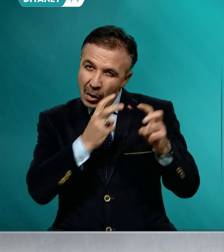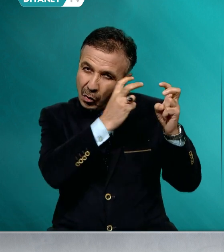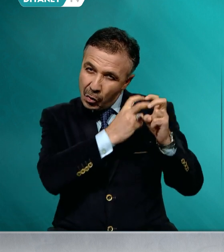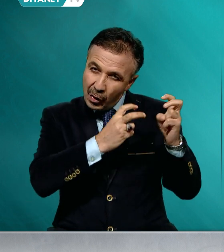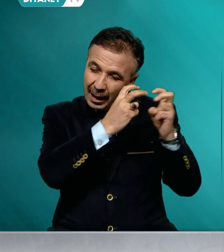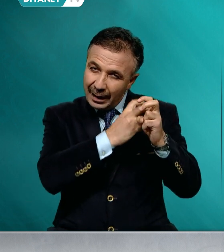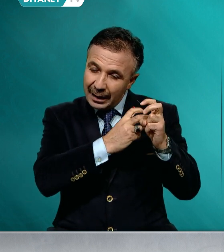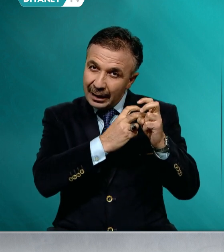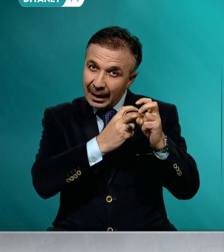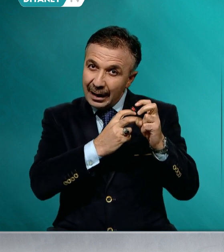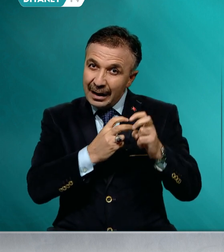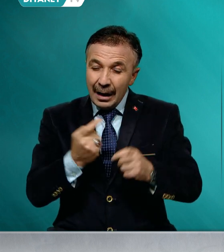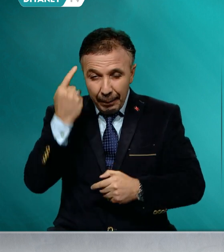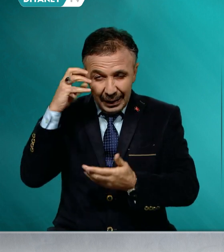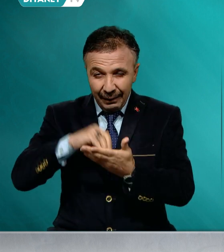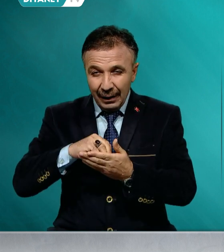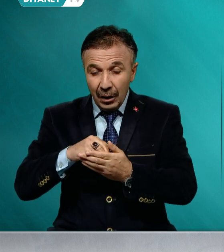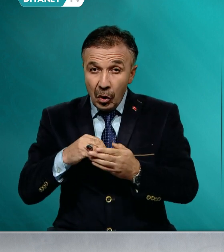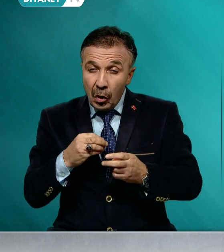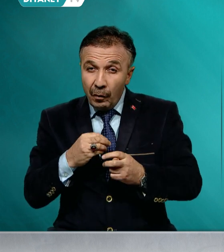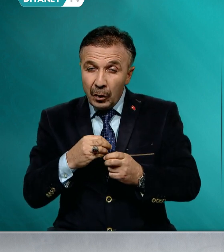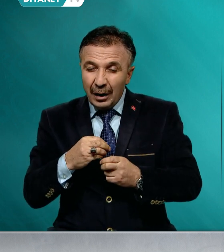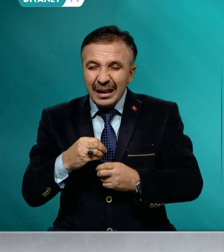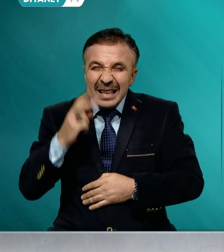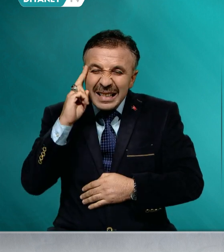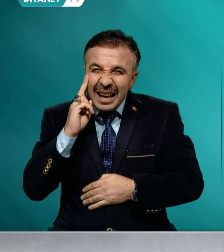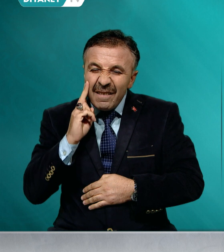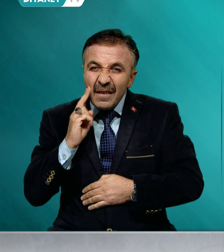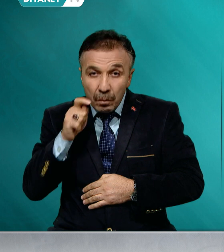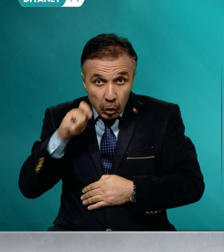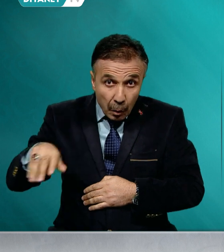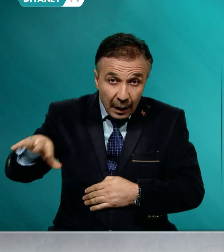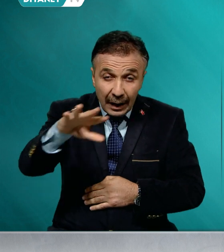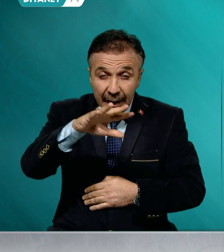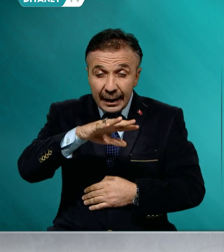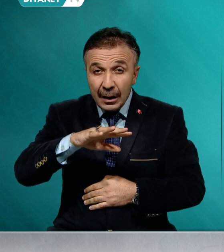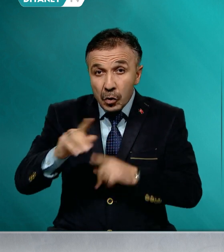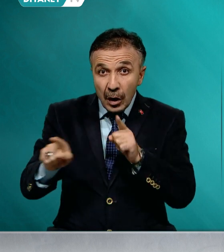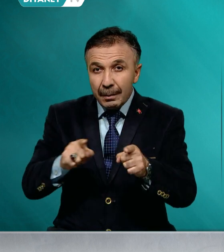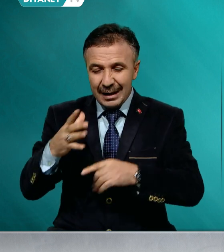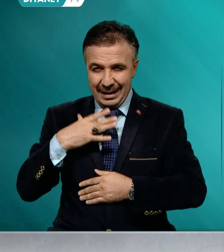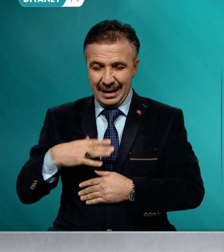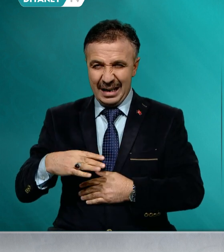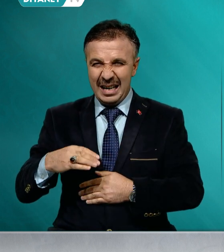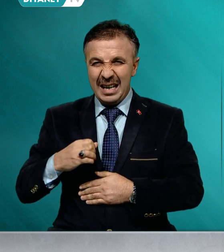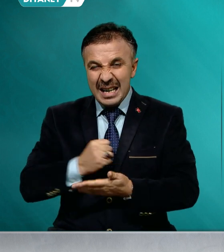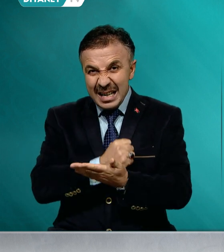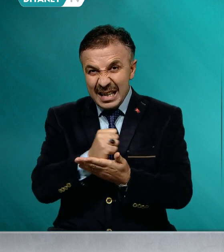saf Müslümanları yönetmek ister. Şifa dağıtma, kısmet açma vaadiyle